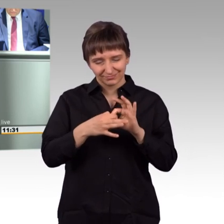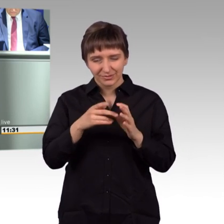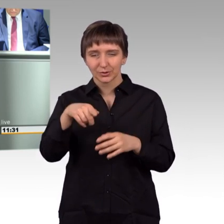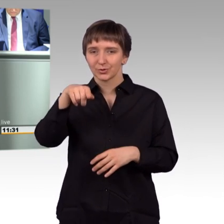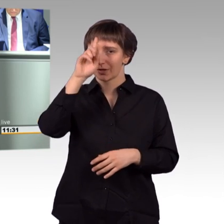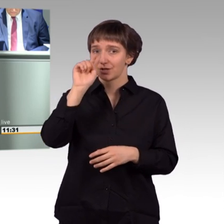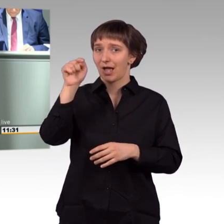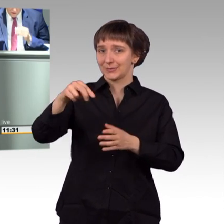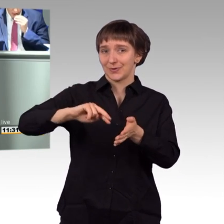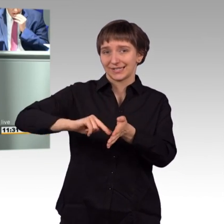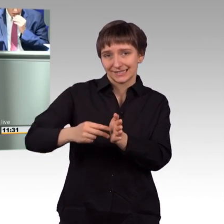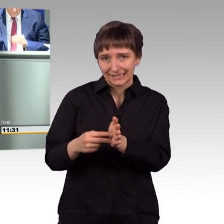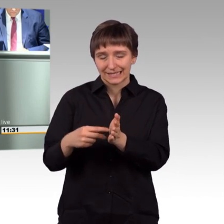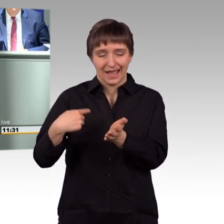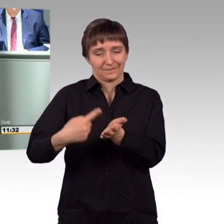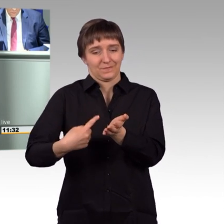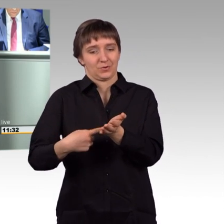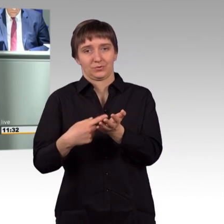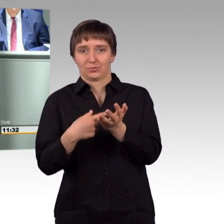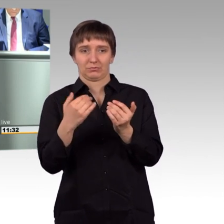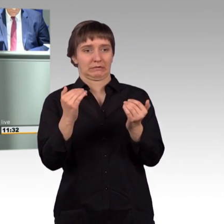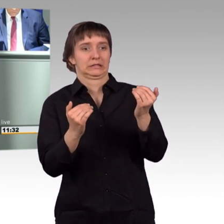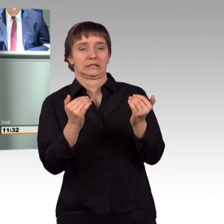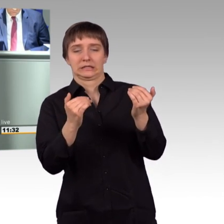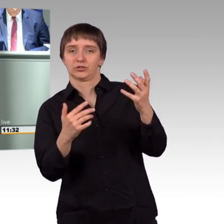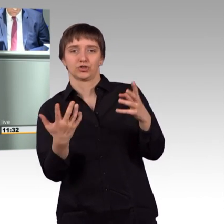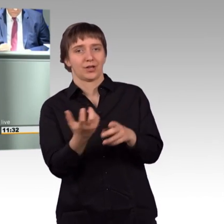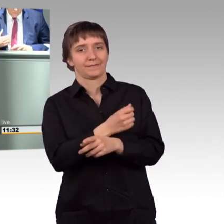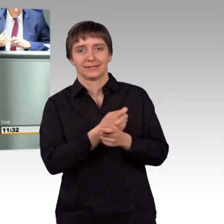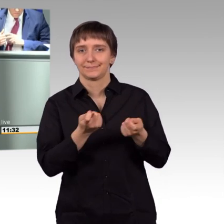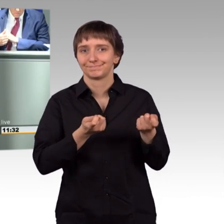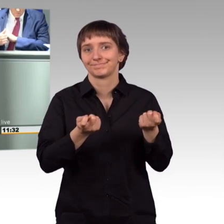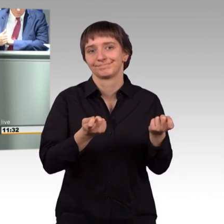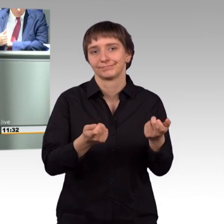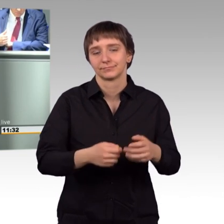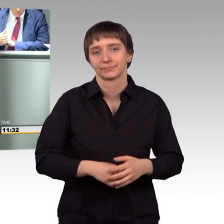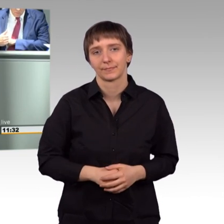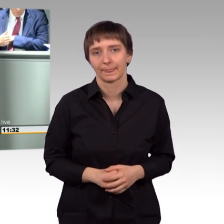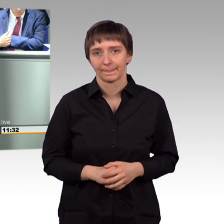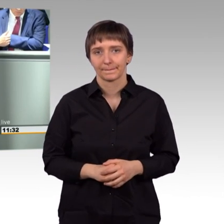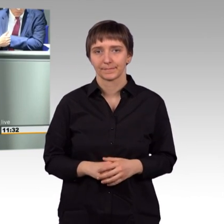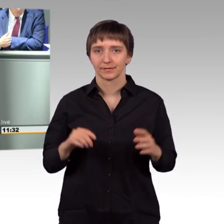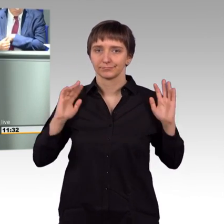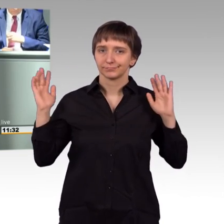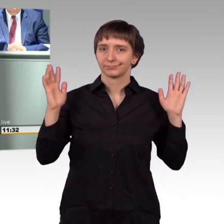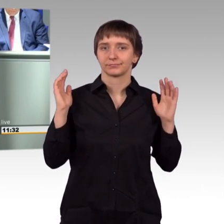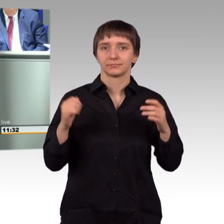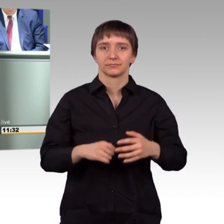diesen Anforderungen ganz offensichtlich nicht gewachsen ist. Die entscheidende Frage, die wir als AfD